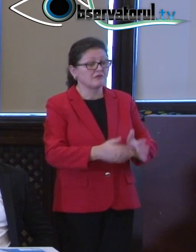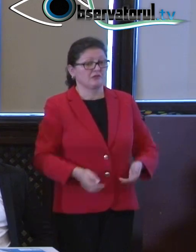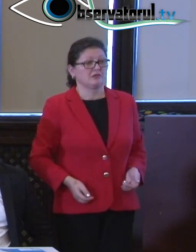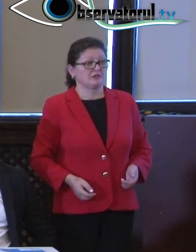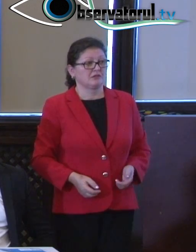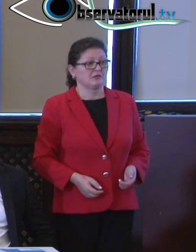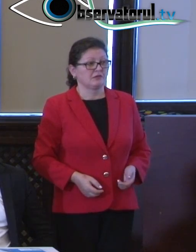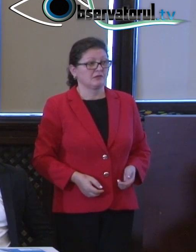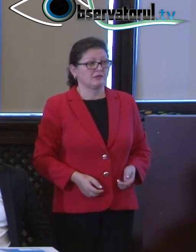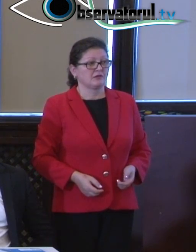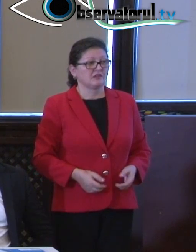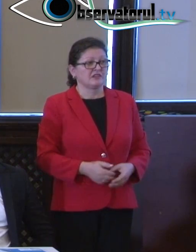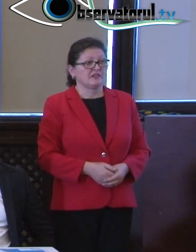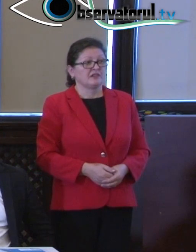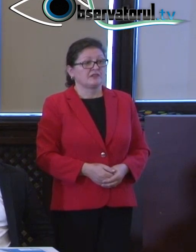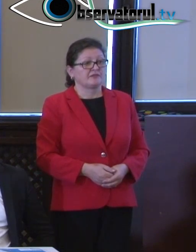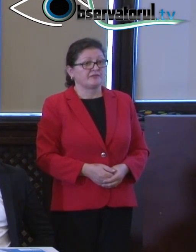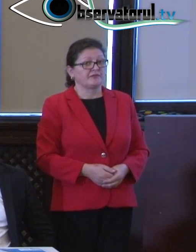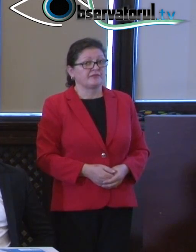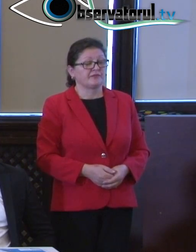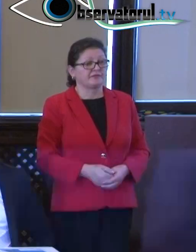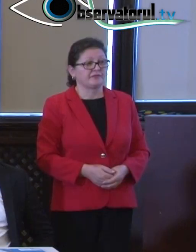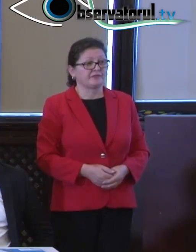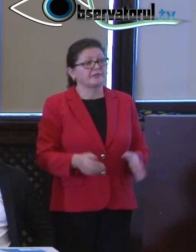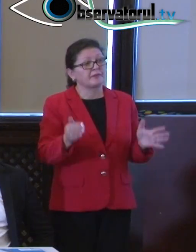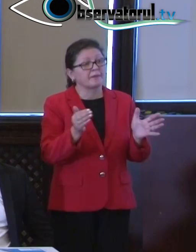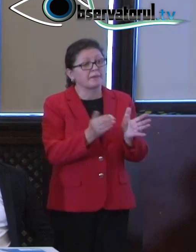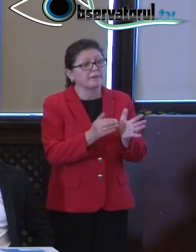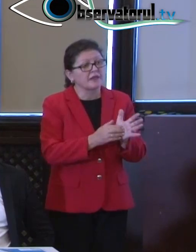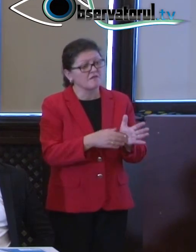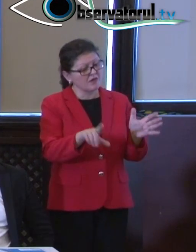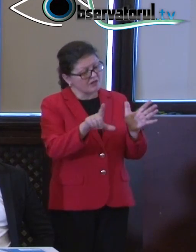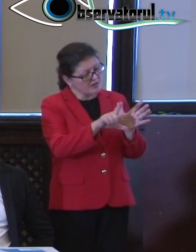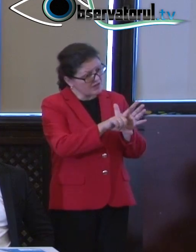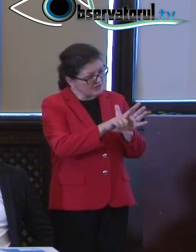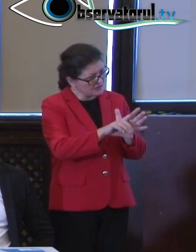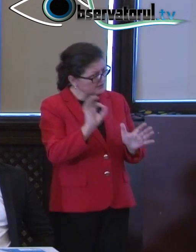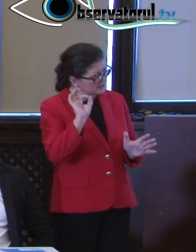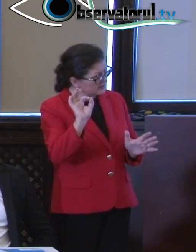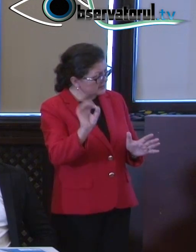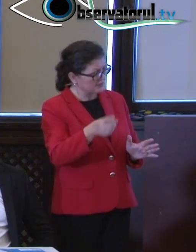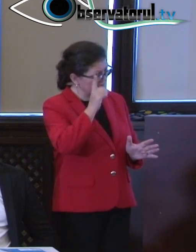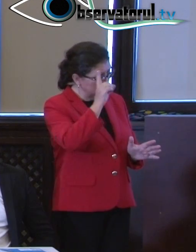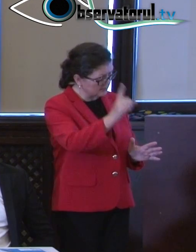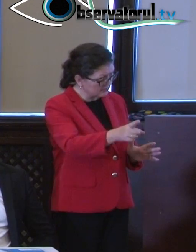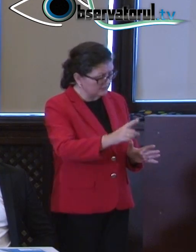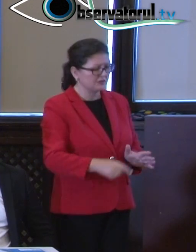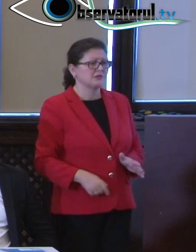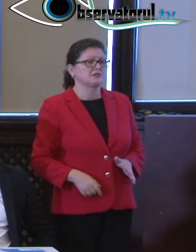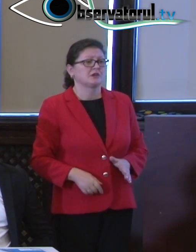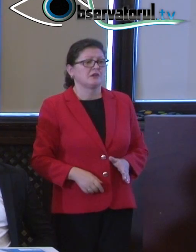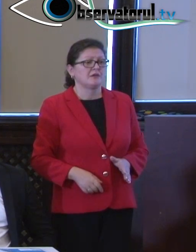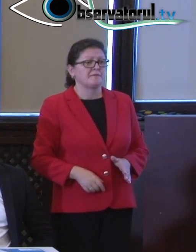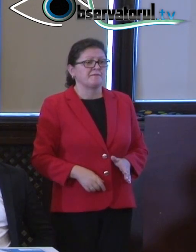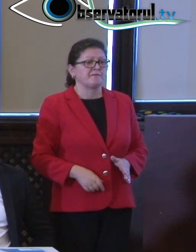se decasteze cu acele lifturi și pentru care e nevoie să faci legislație specifică, să obligi până la urmă mediul de afaceri să-i